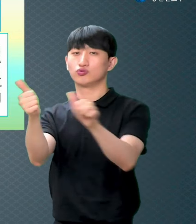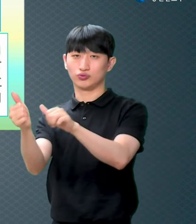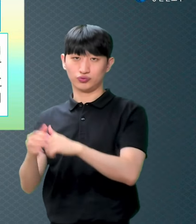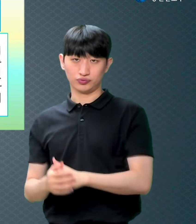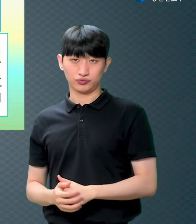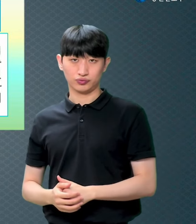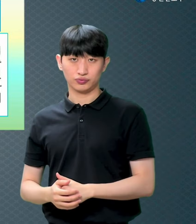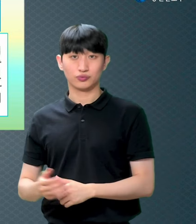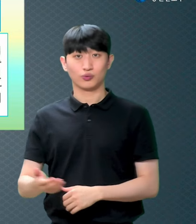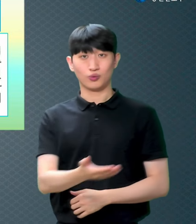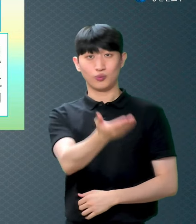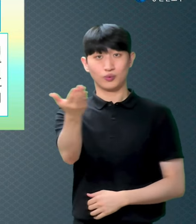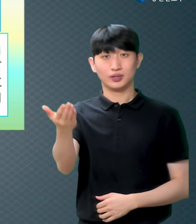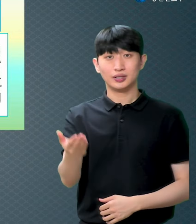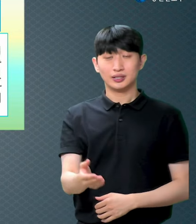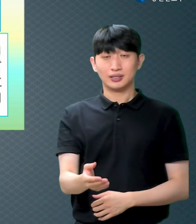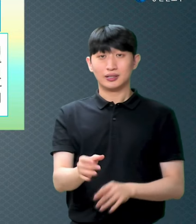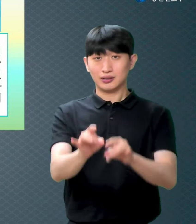대신해서 죽을 거예요